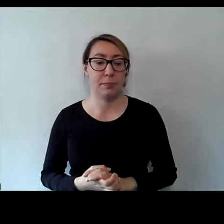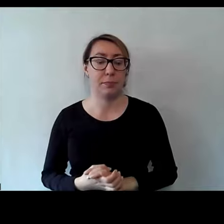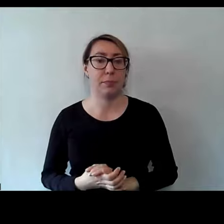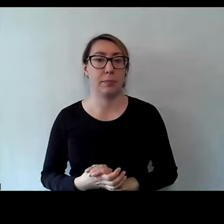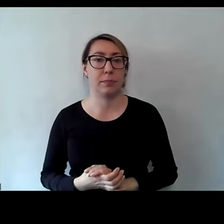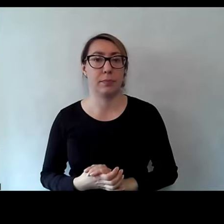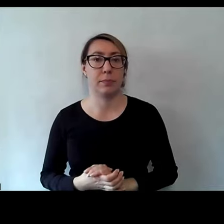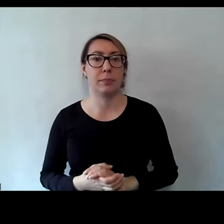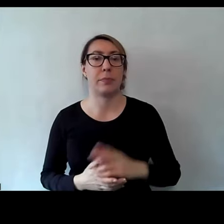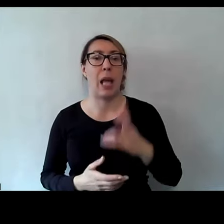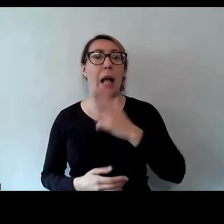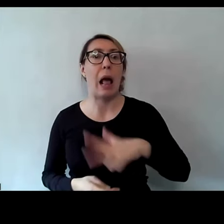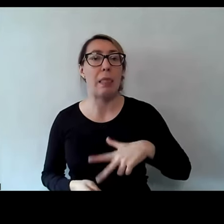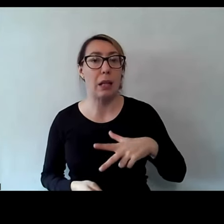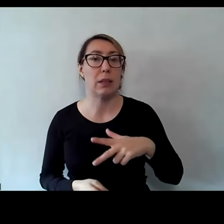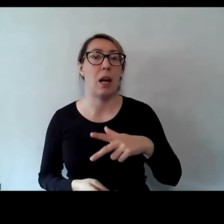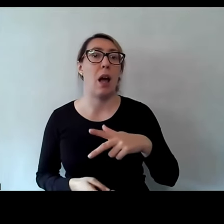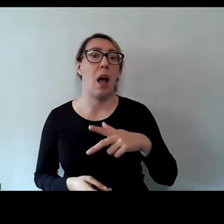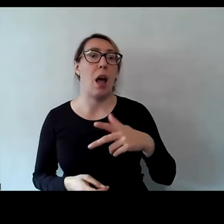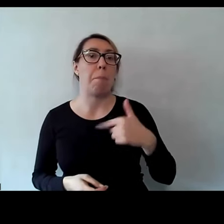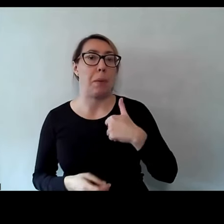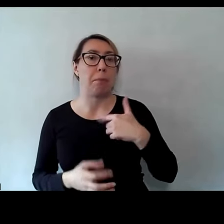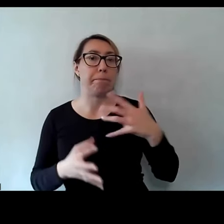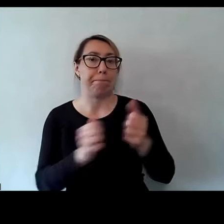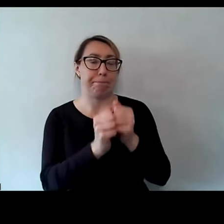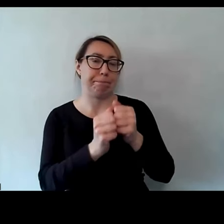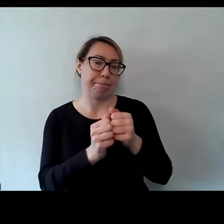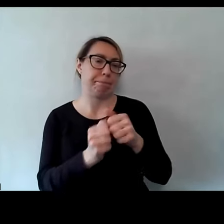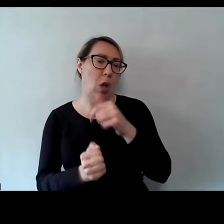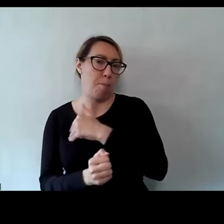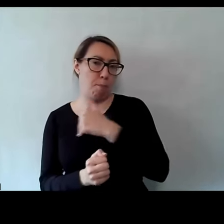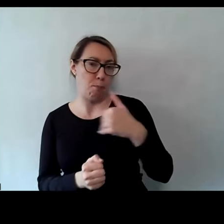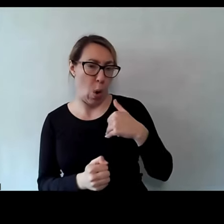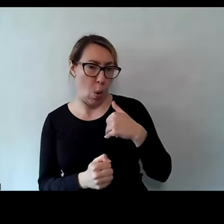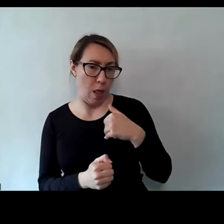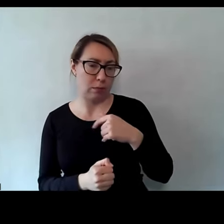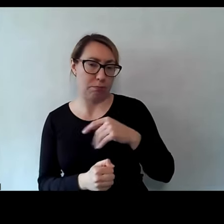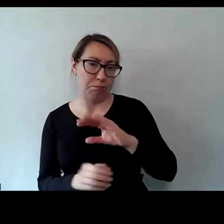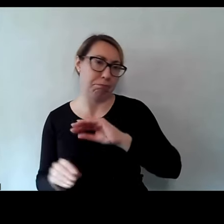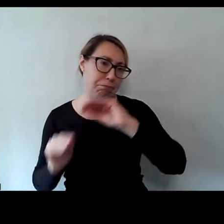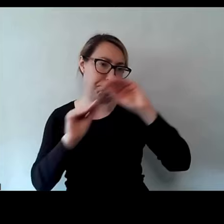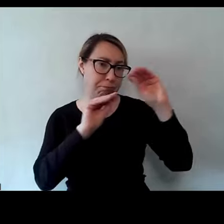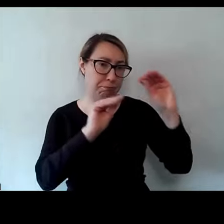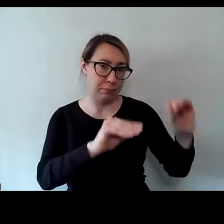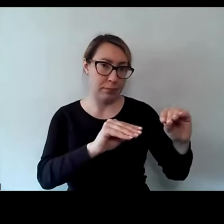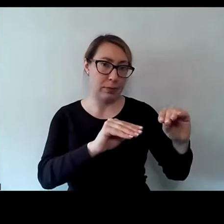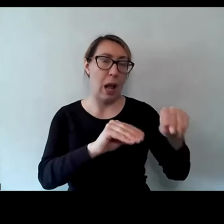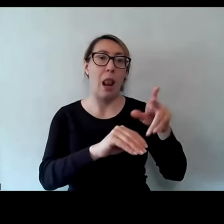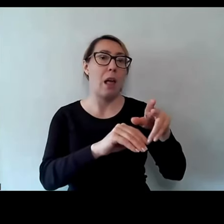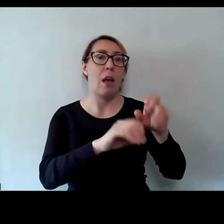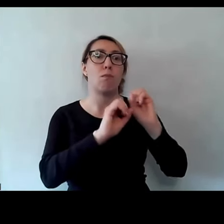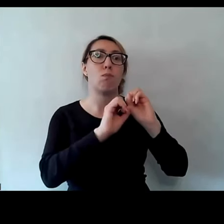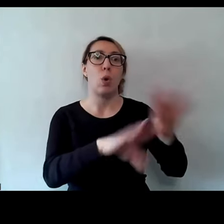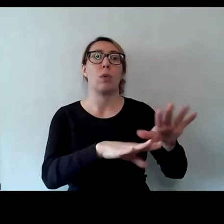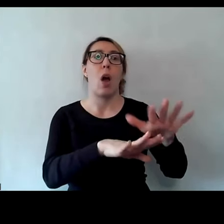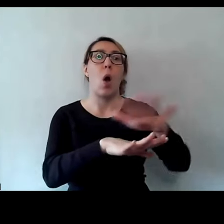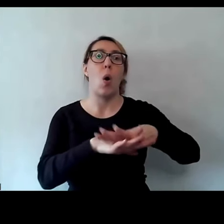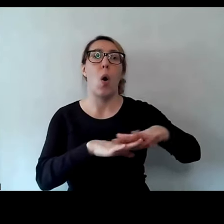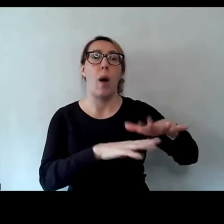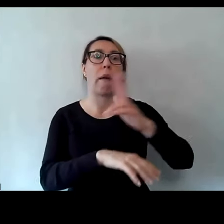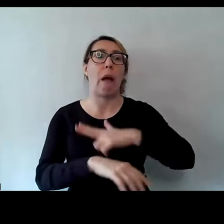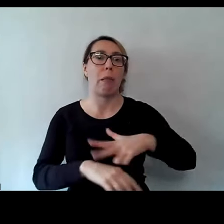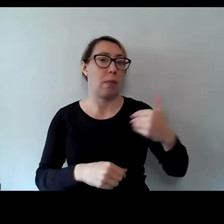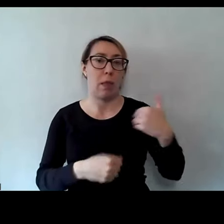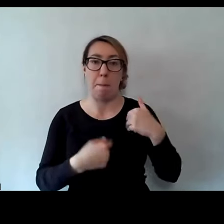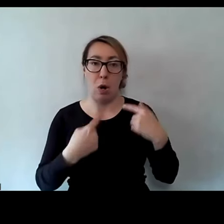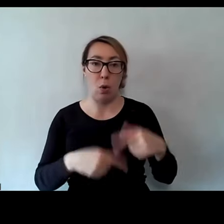w Kanadzie znalazł się nasz rodak, który został, wylądował, ale nie wpuszczono go na teren Kanady i on znalazł się w